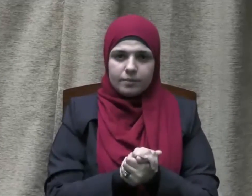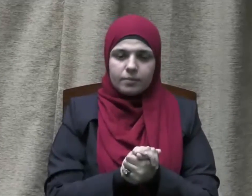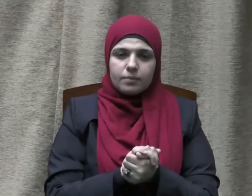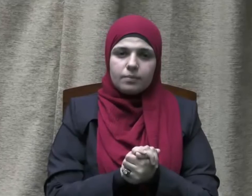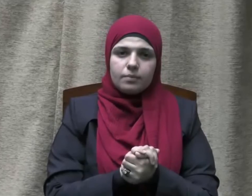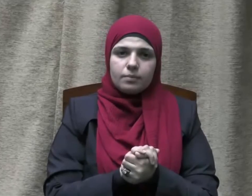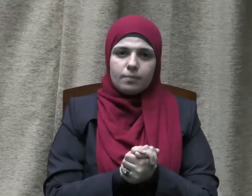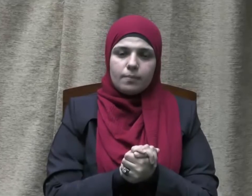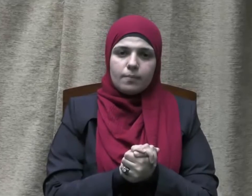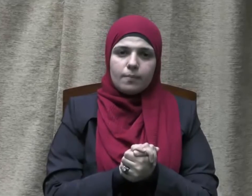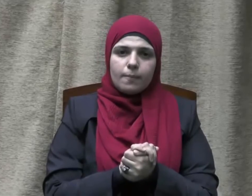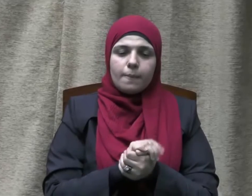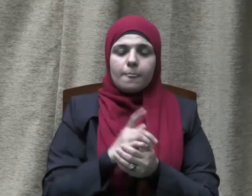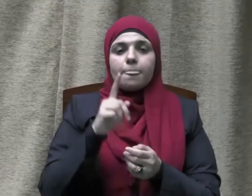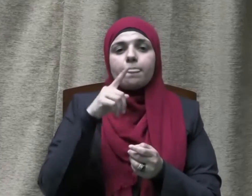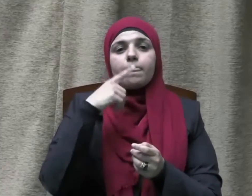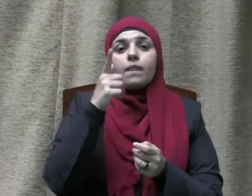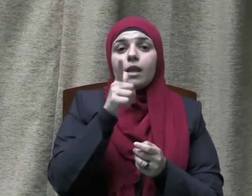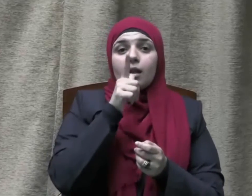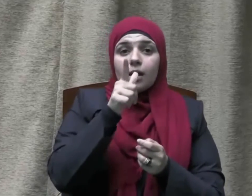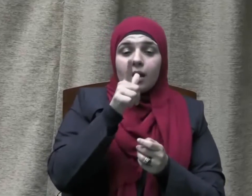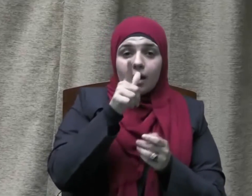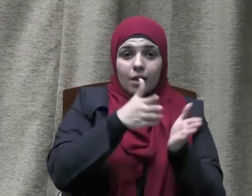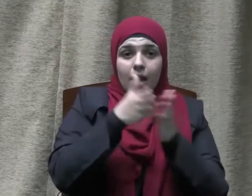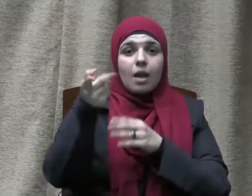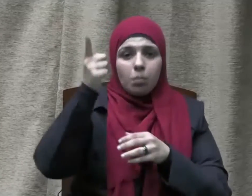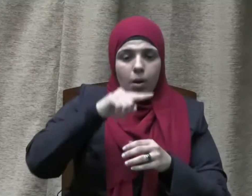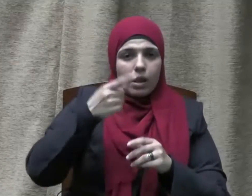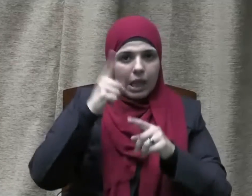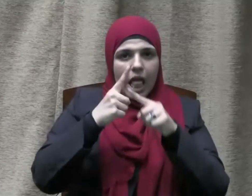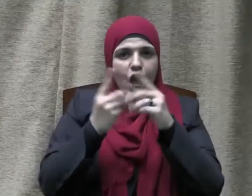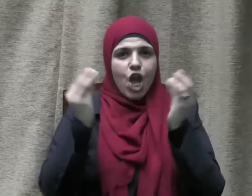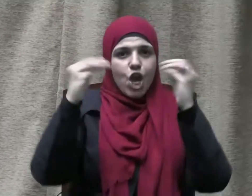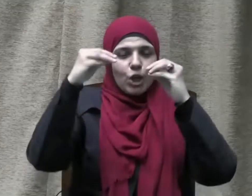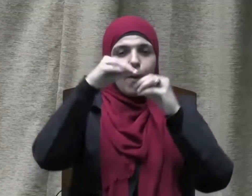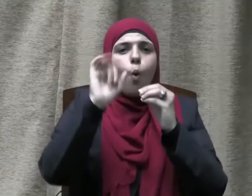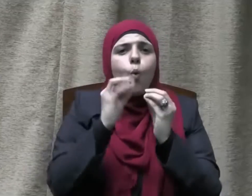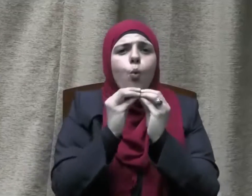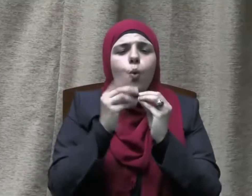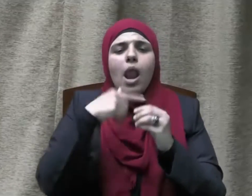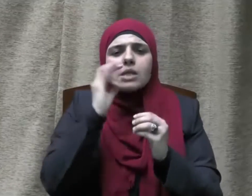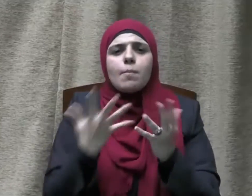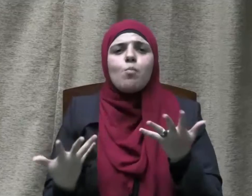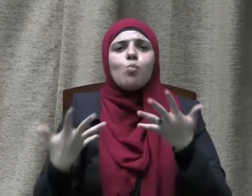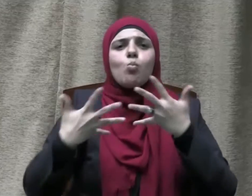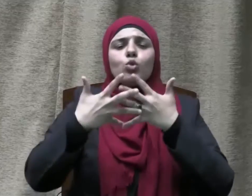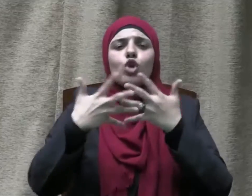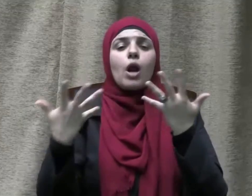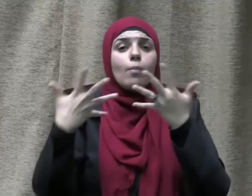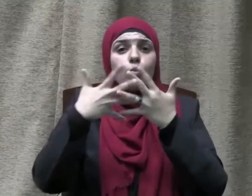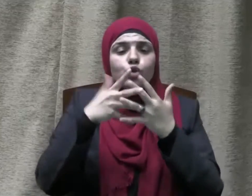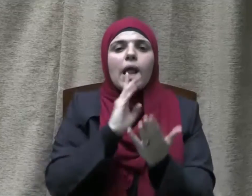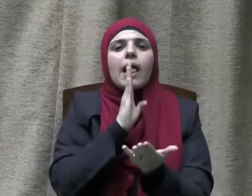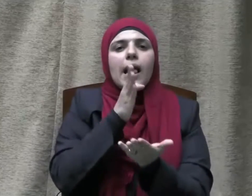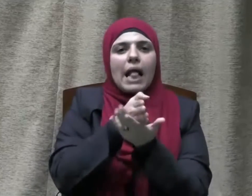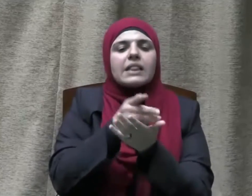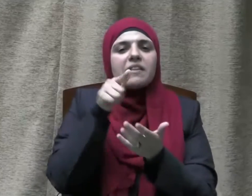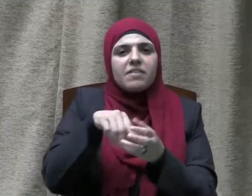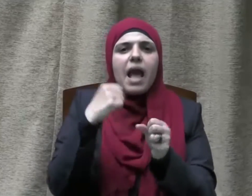ولا شك أن من مظاهر الإيجابية المشاركة الجادة في كل ما